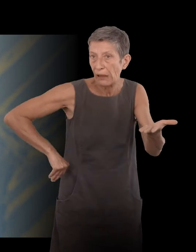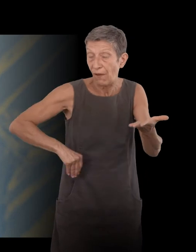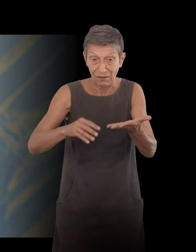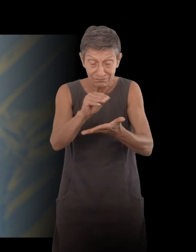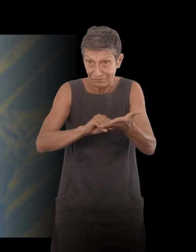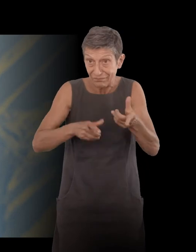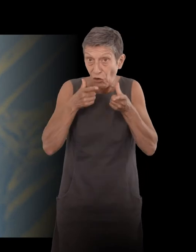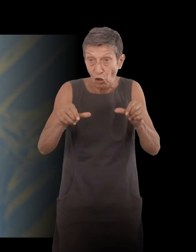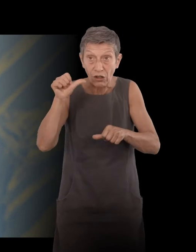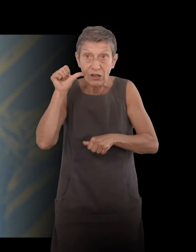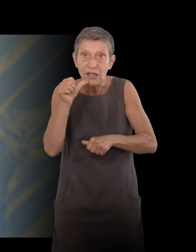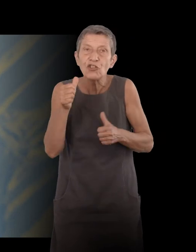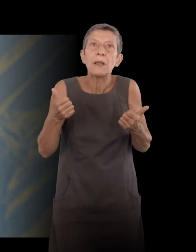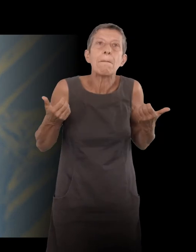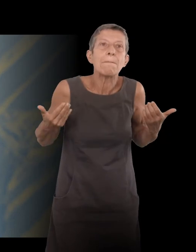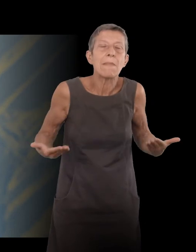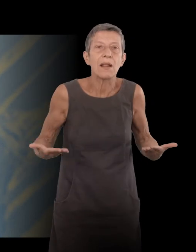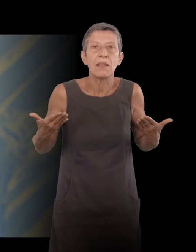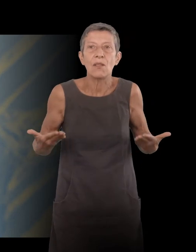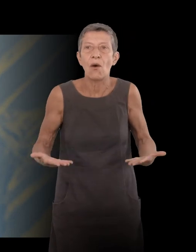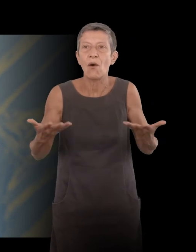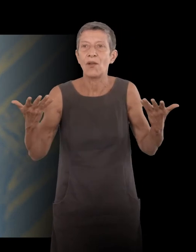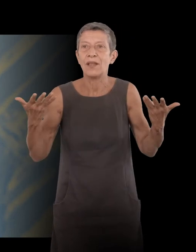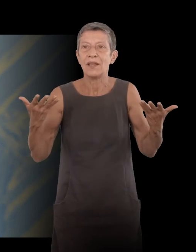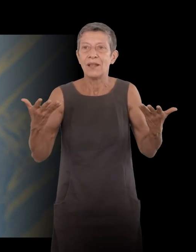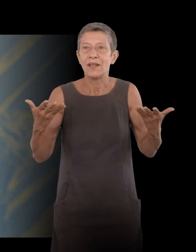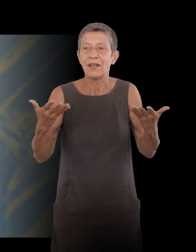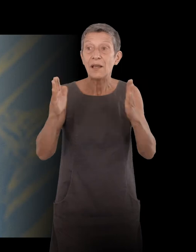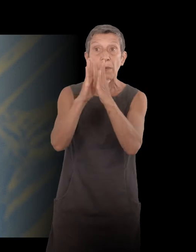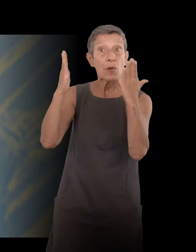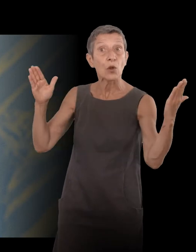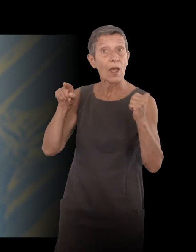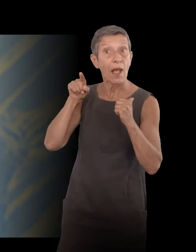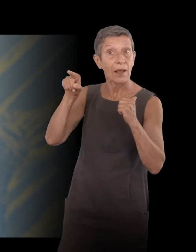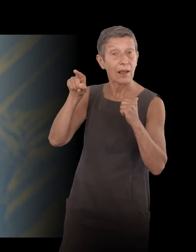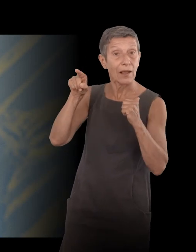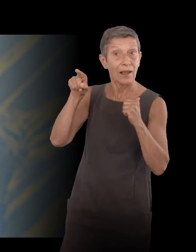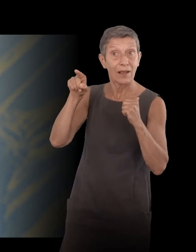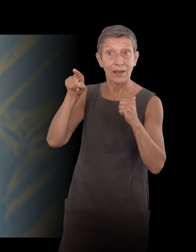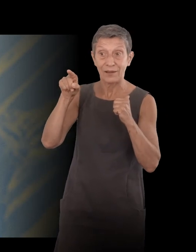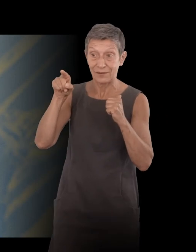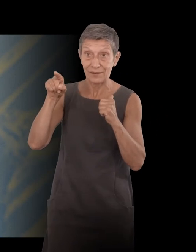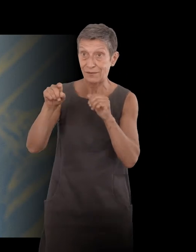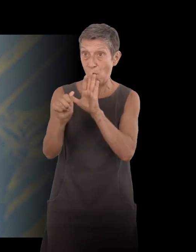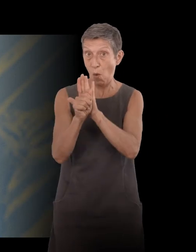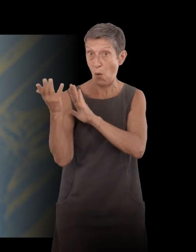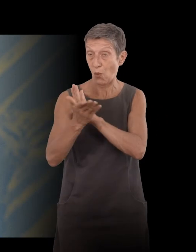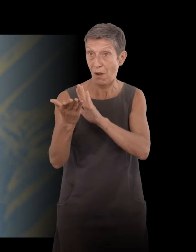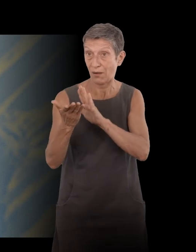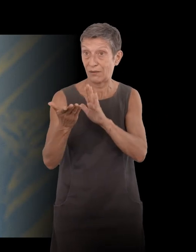la fonction, une des fonctions de cette bibliothèque, c'est de traduire tout ce qui était écrit en yiddish, de